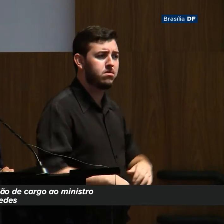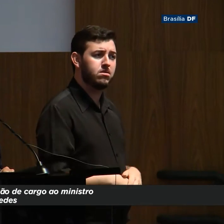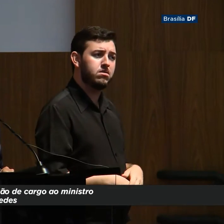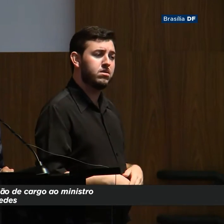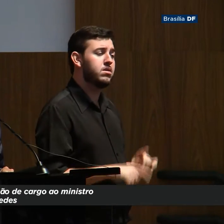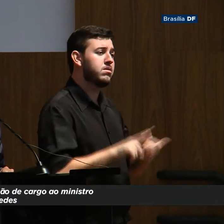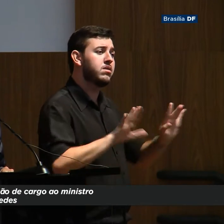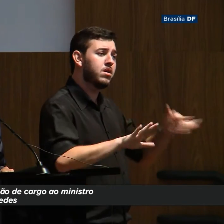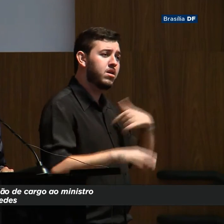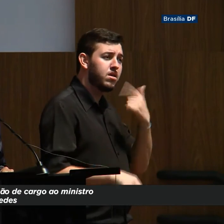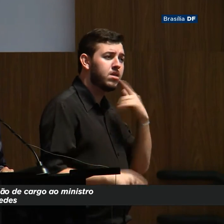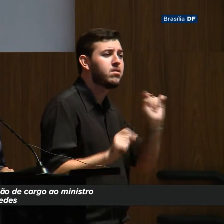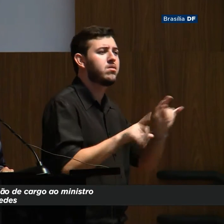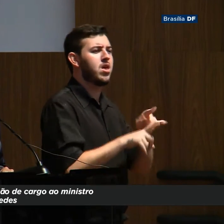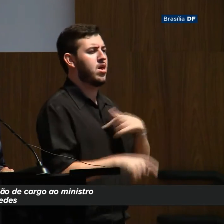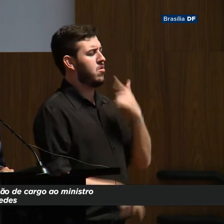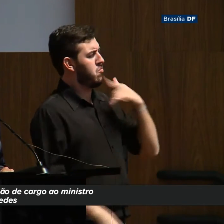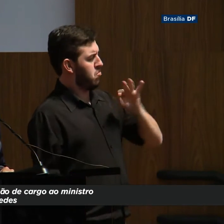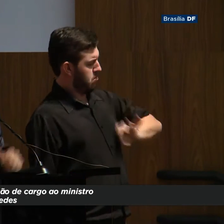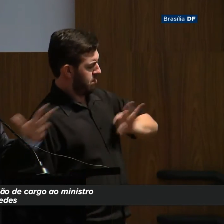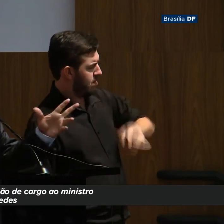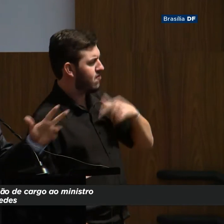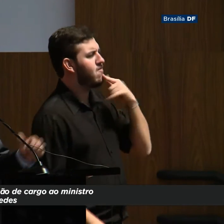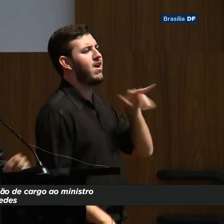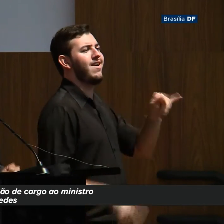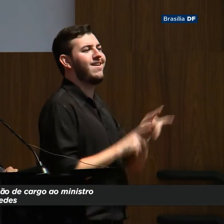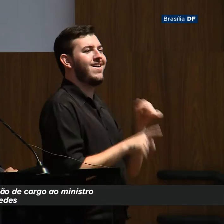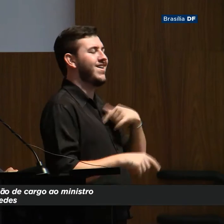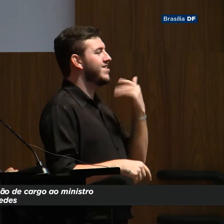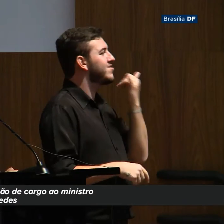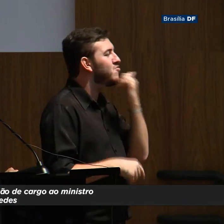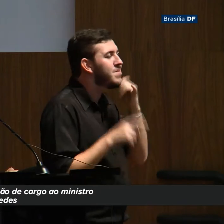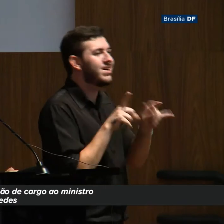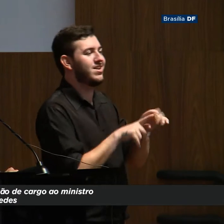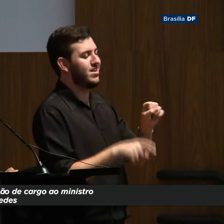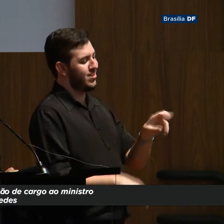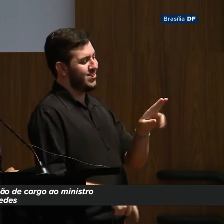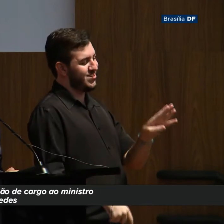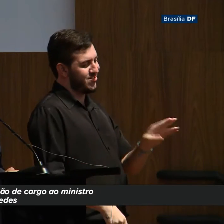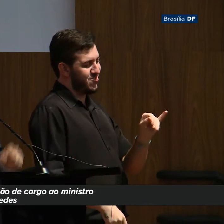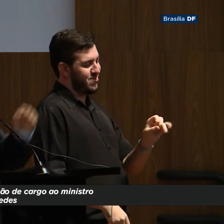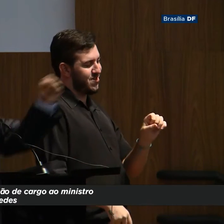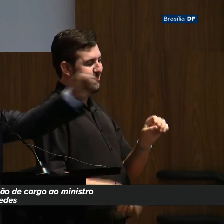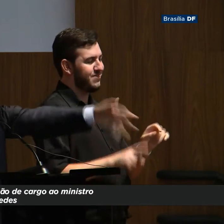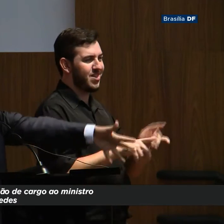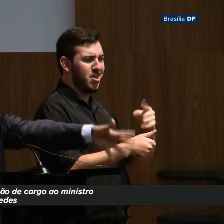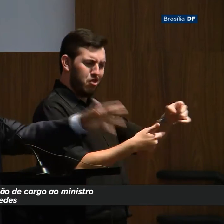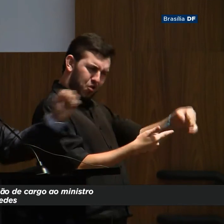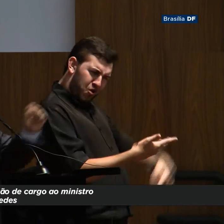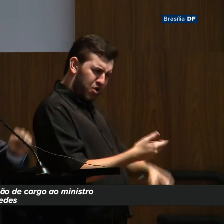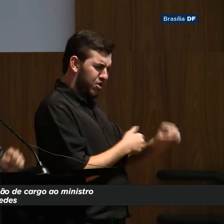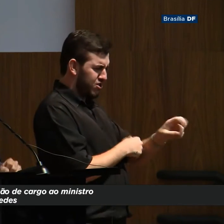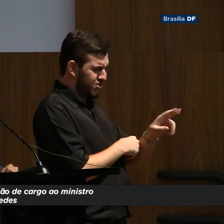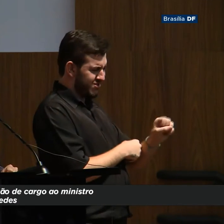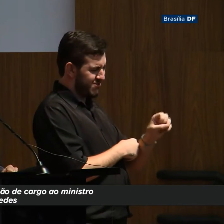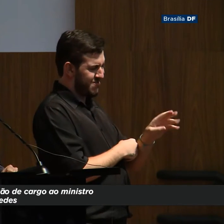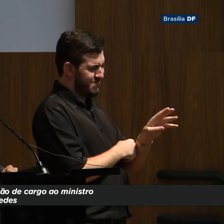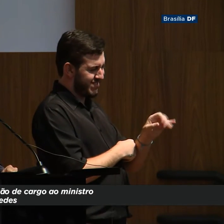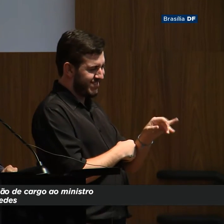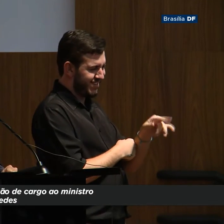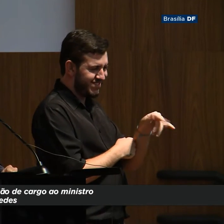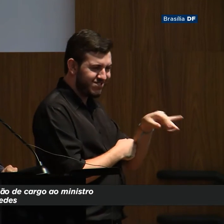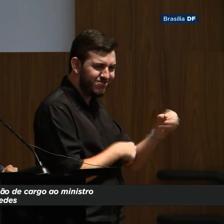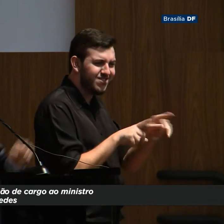Diminui os subsídios? Não somos uma fábrica de desigualdades? Não temos subsídios? Não temos 300 bilhões de desonerações